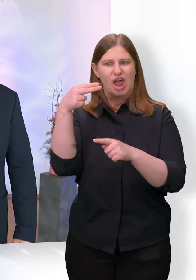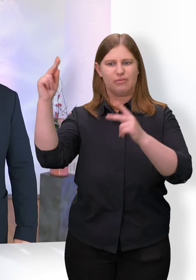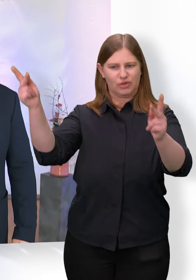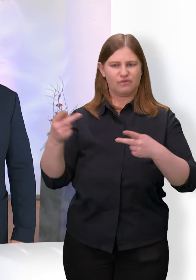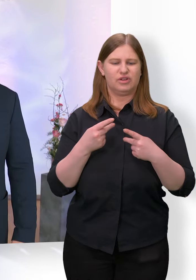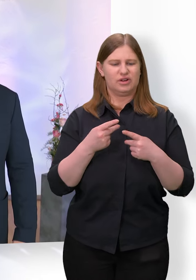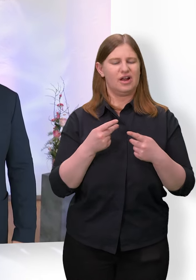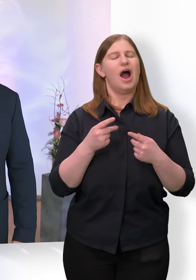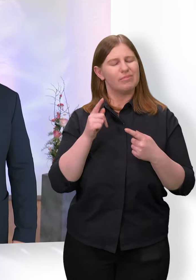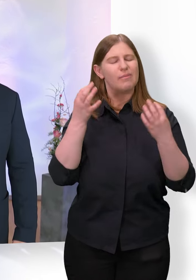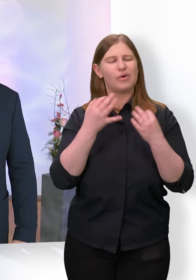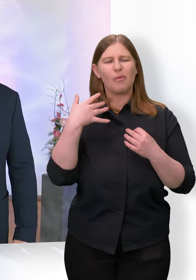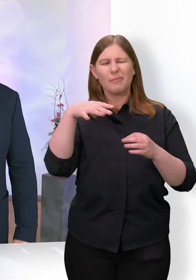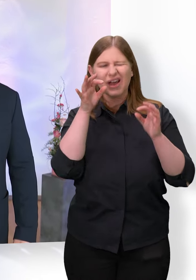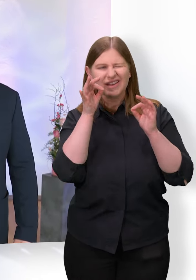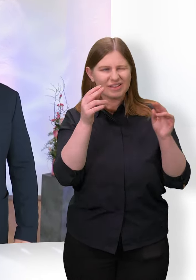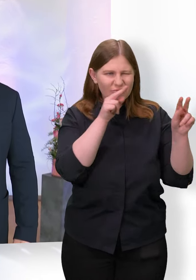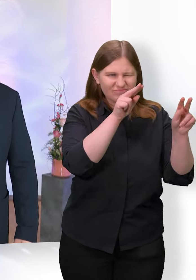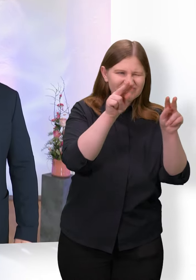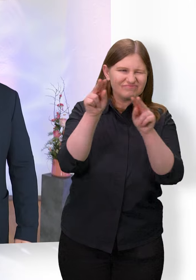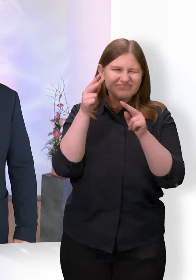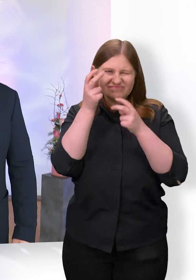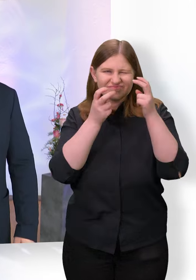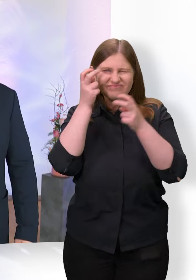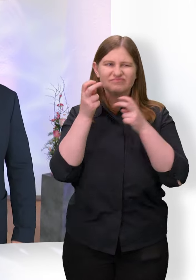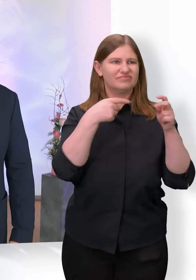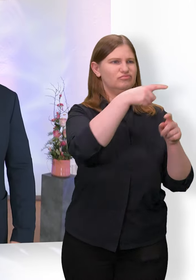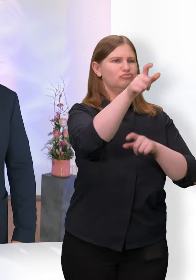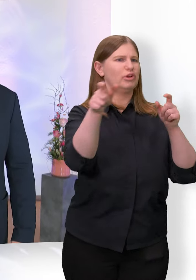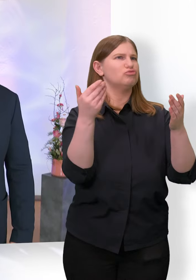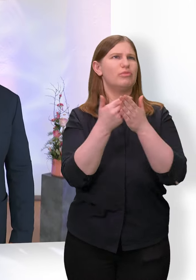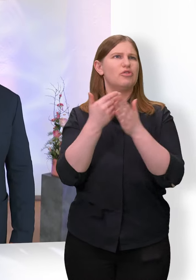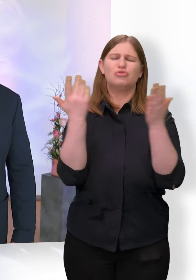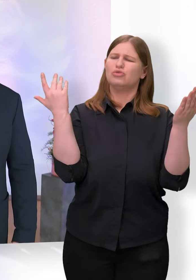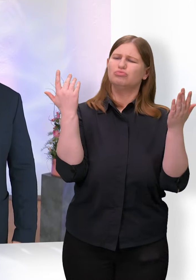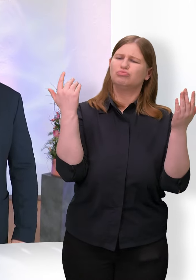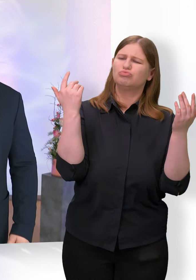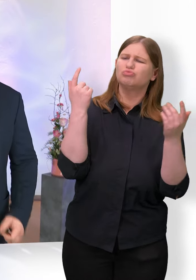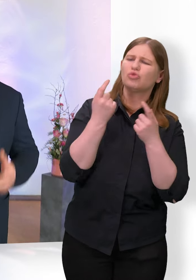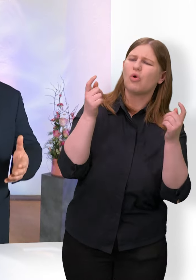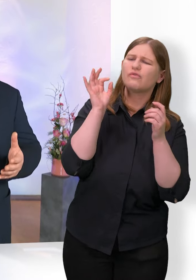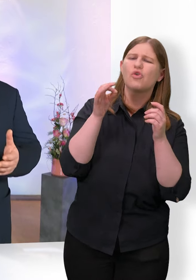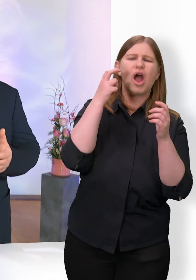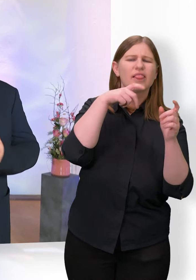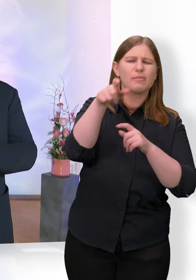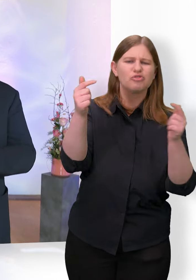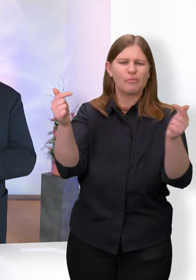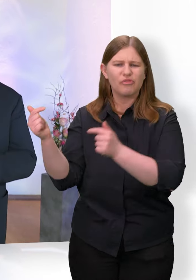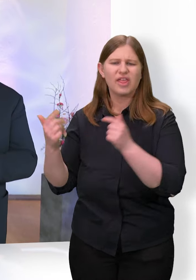genauer hinschauen. Sie sorgen dafür, dass alte Menschen gepflegt werden. Dass geflüchtete Menschen Deutsch lernen